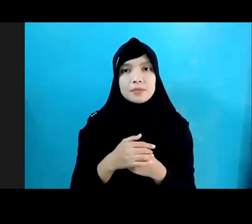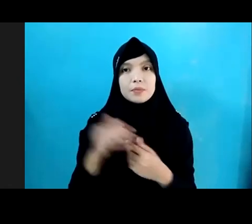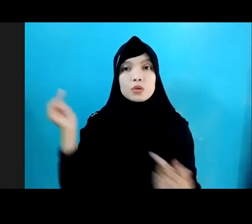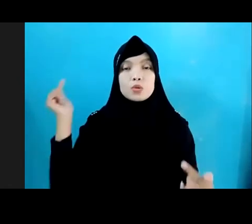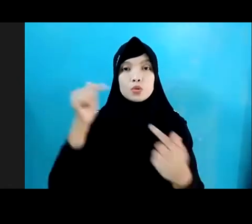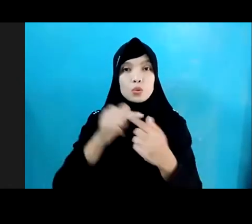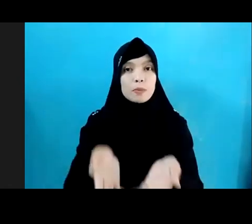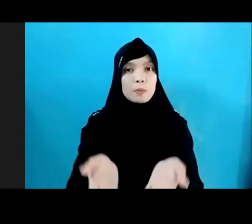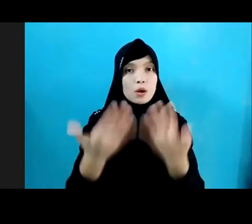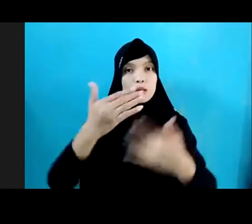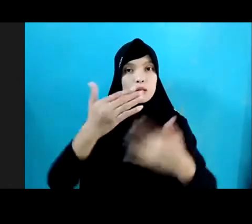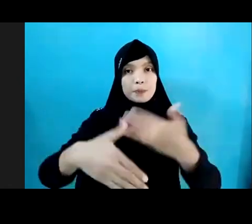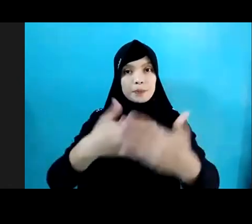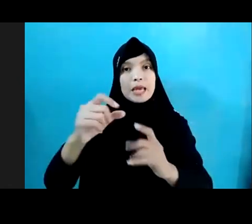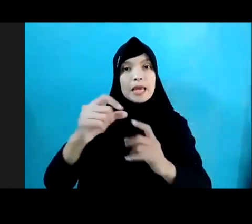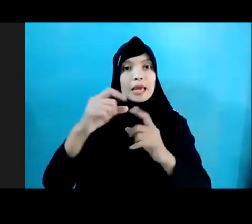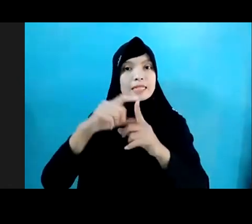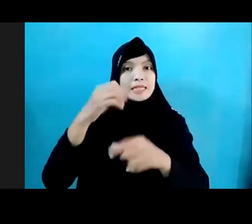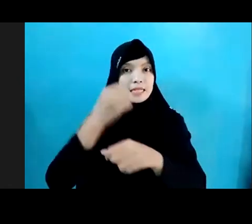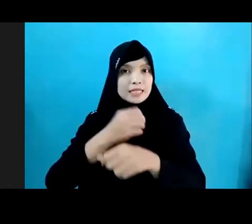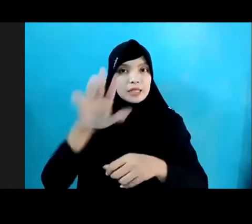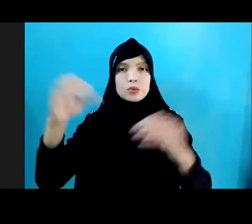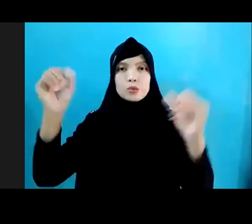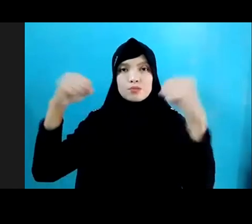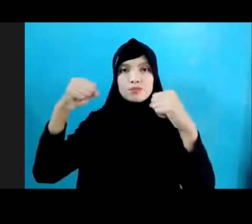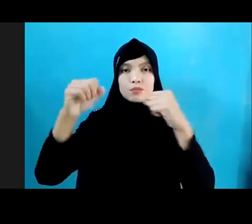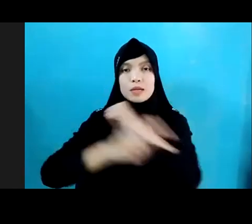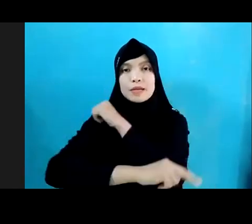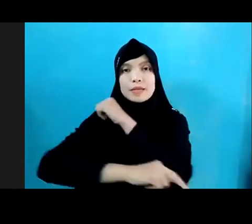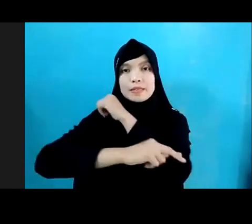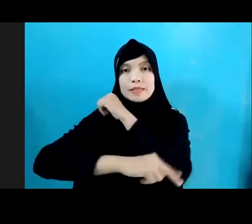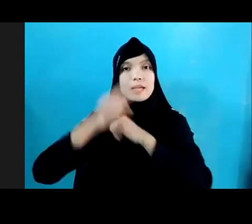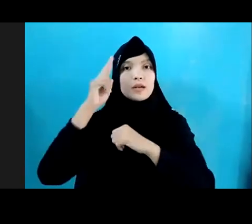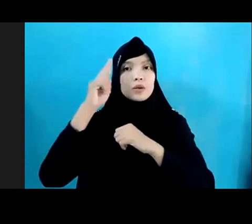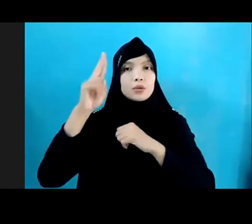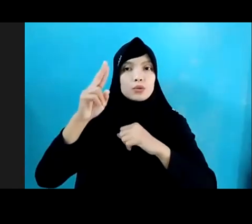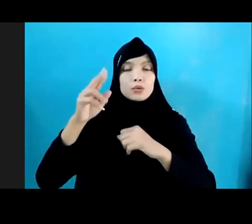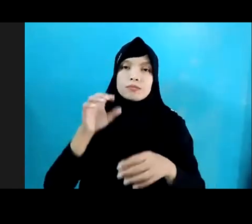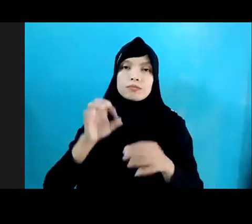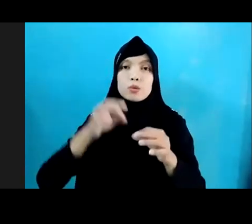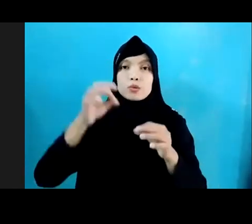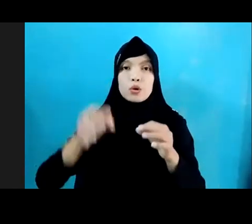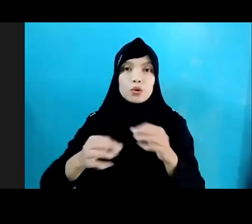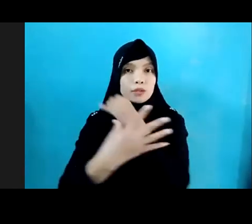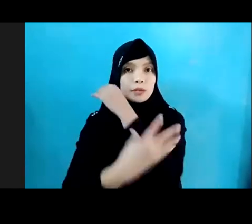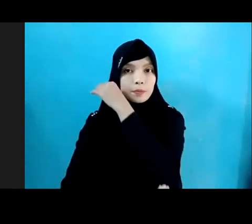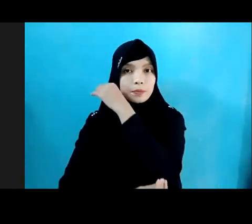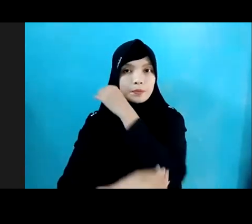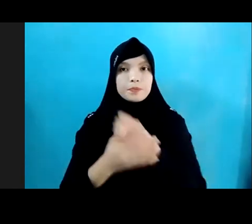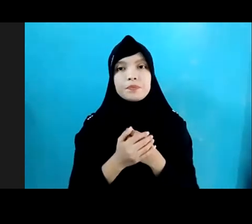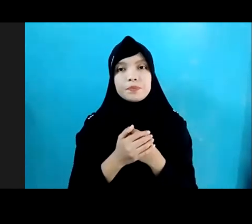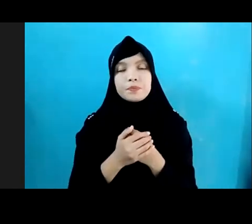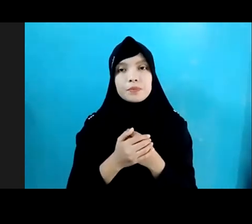Pembangunan Berkelanjutan SDG Disepakati oleh Negara-negara Untuk mengatasi Masalah Kemiskinan Ketidaksaraan